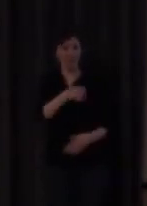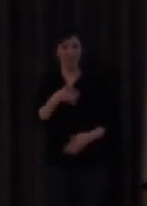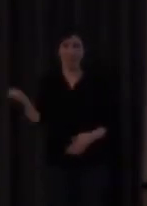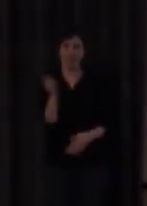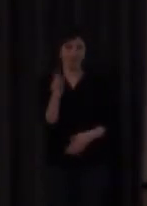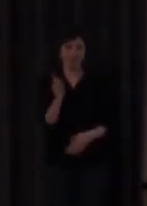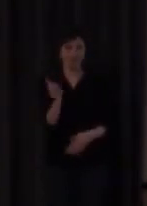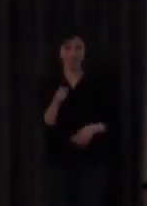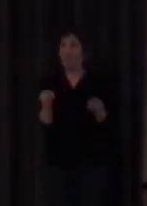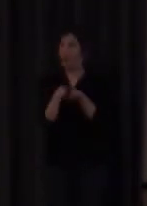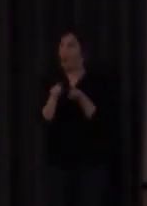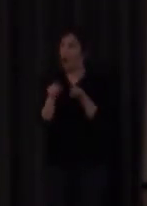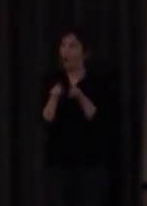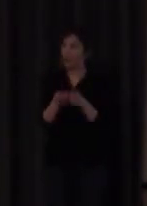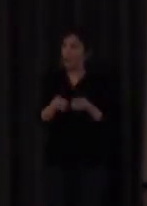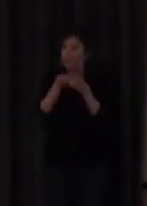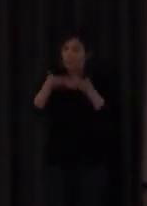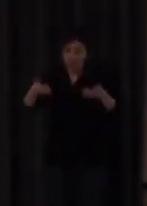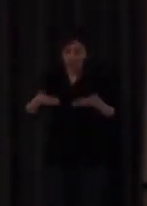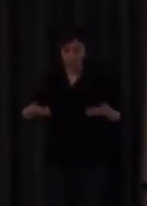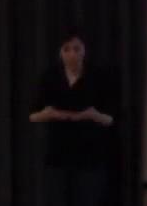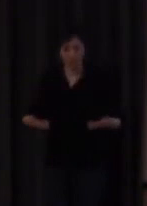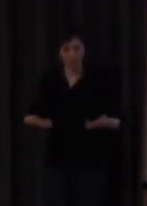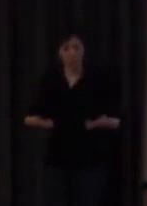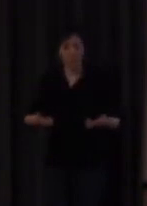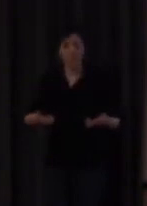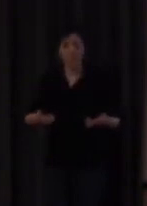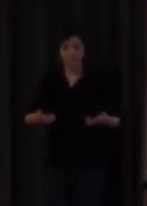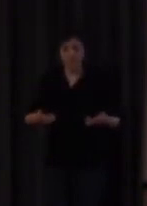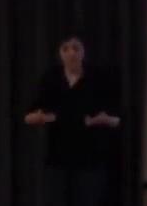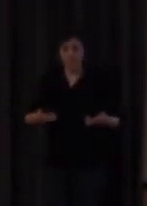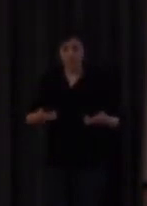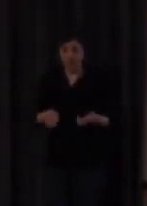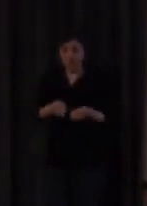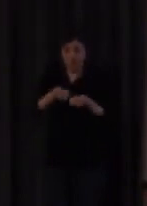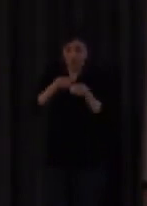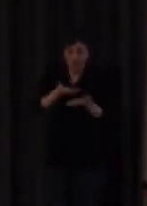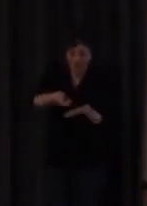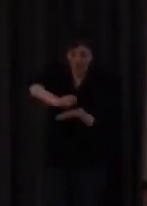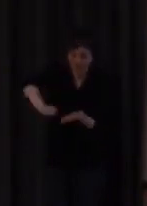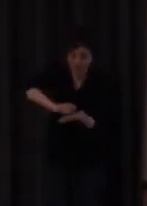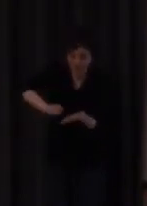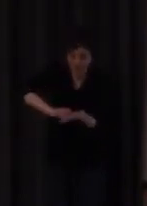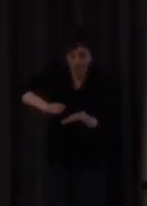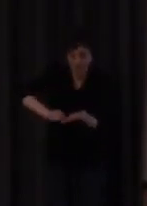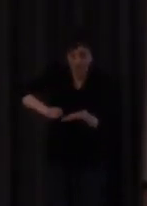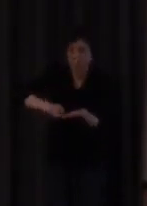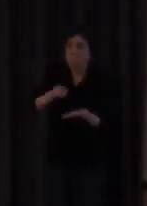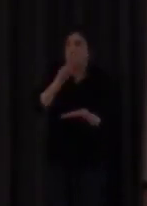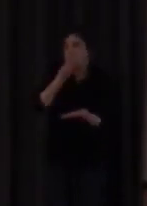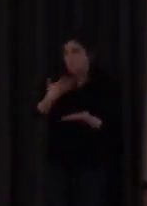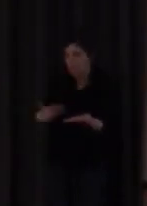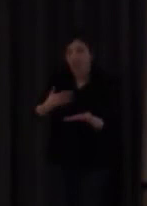con la escritura de enunciados correctos, con... es Apenas distinguimos errores